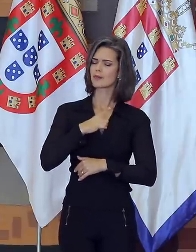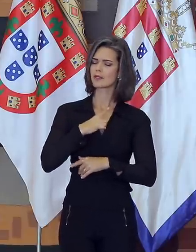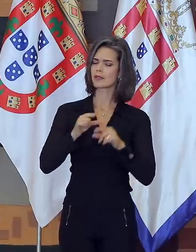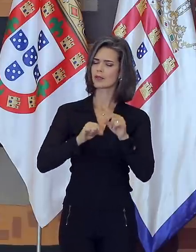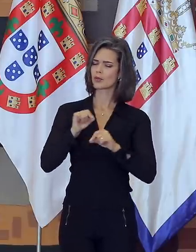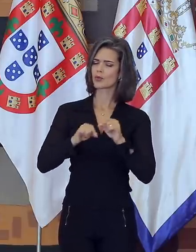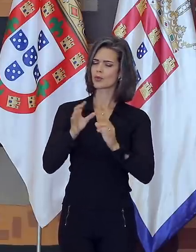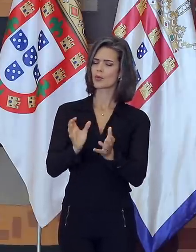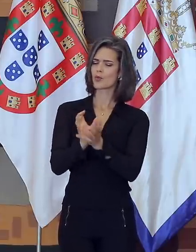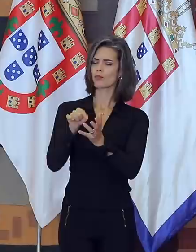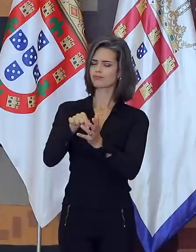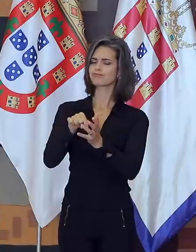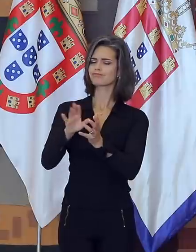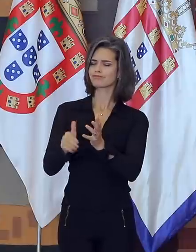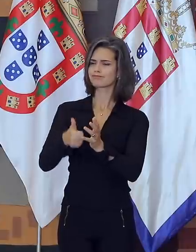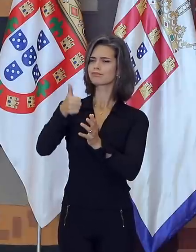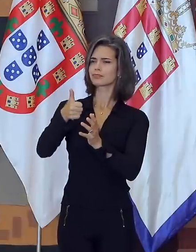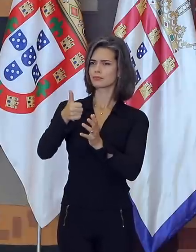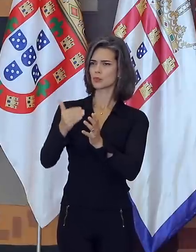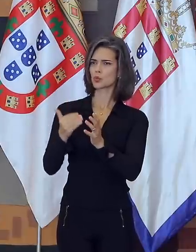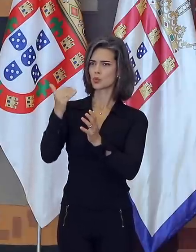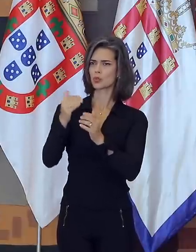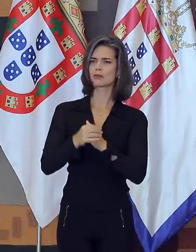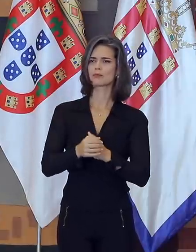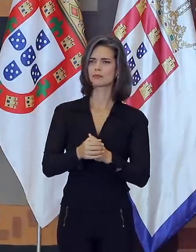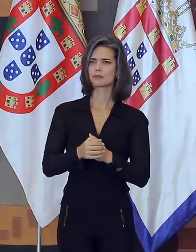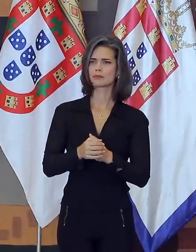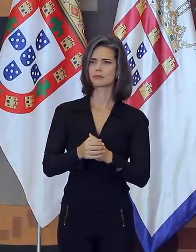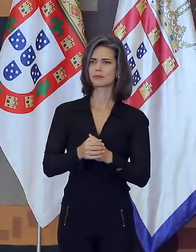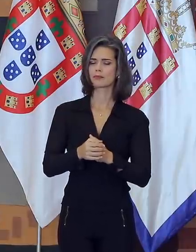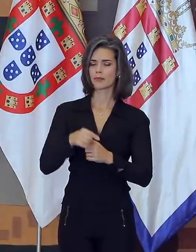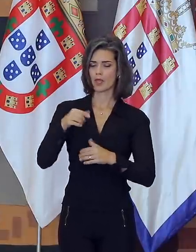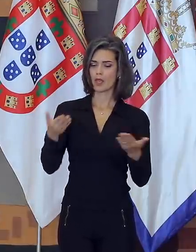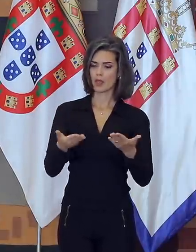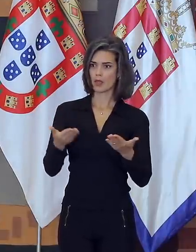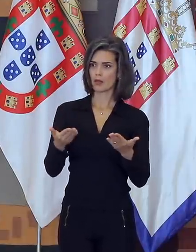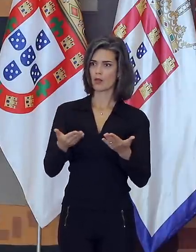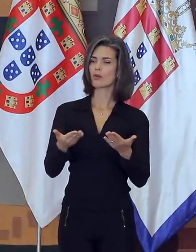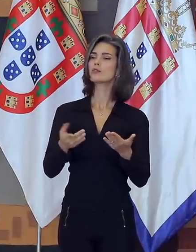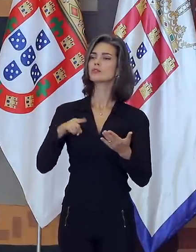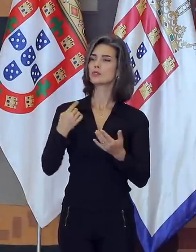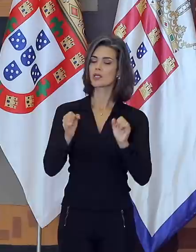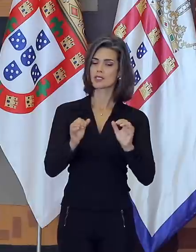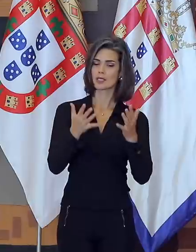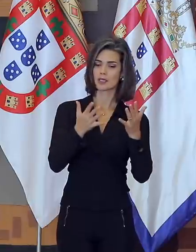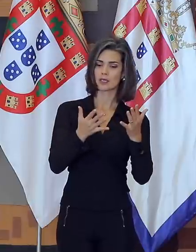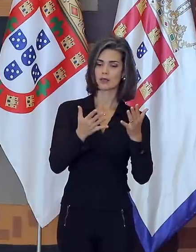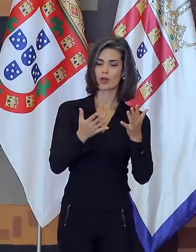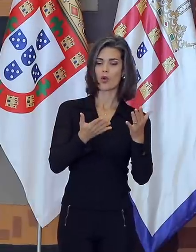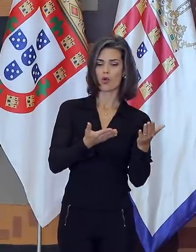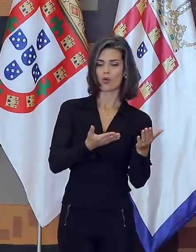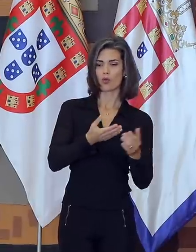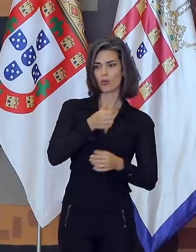o seu ativo maior. Não faço jogo de palavras se digo que, nesta ocasião, celebramos o novo e o